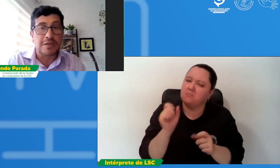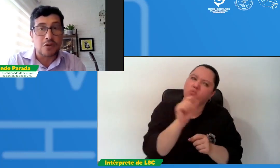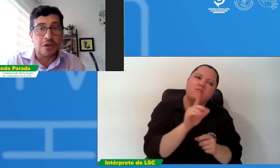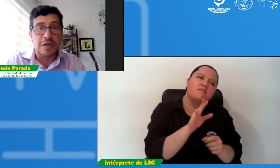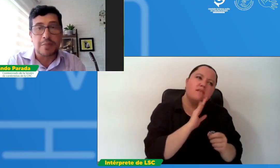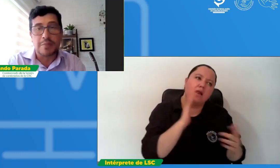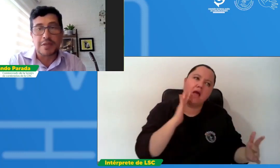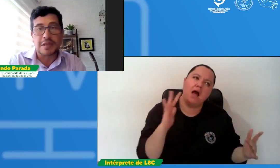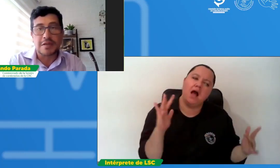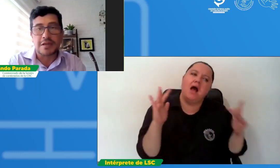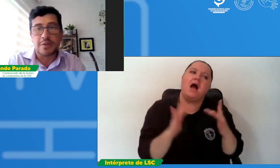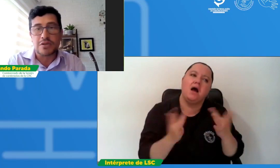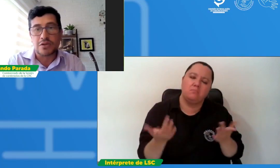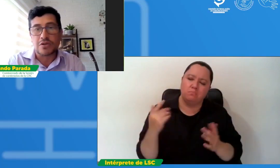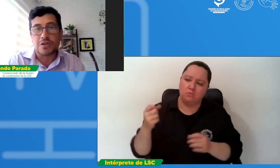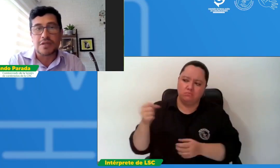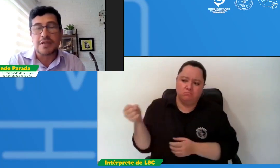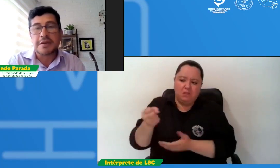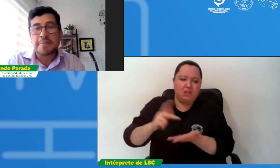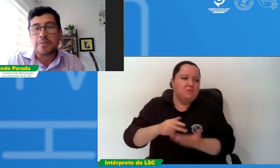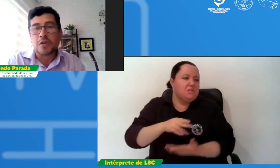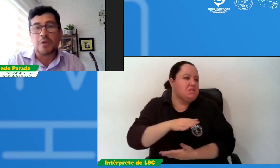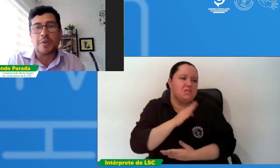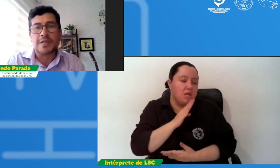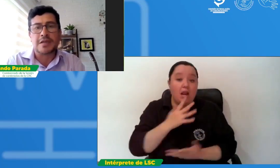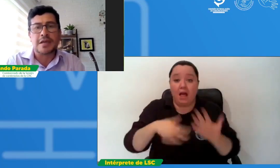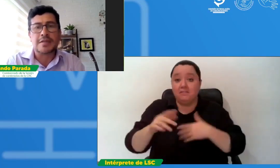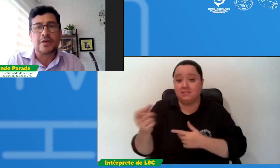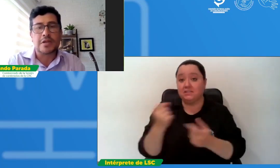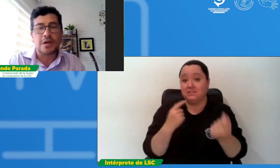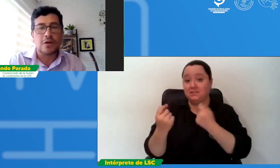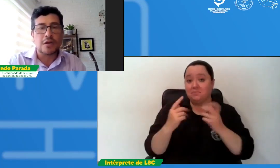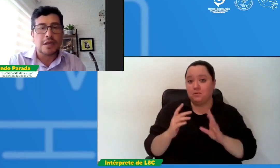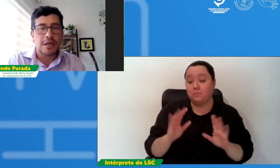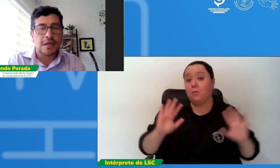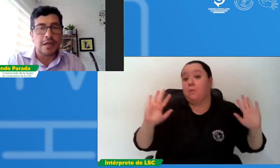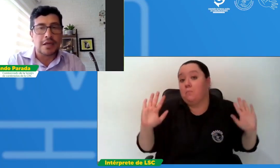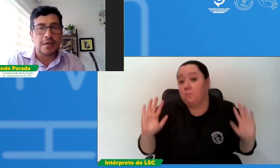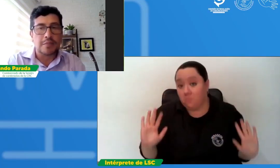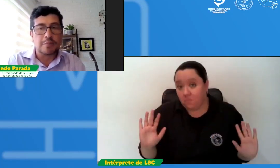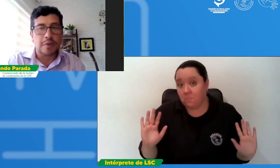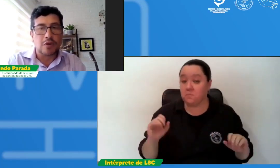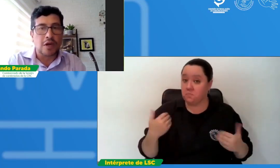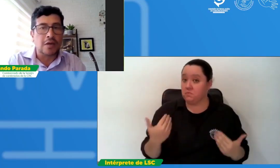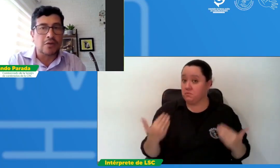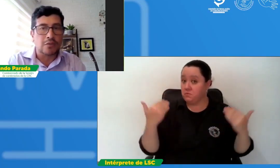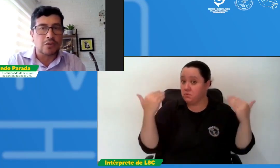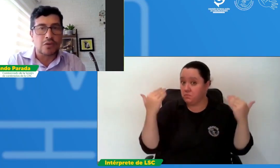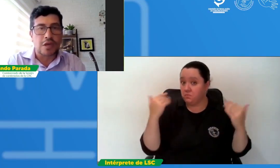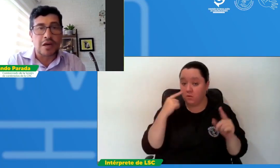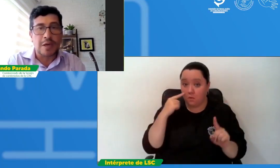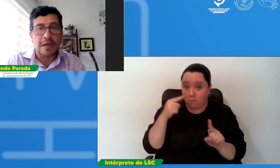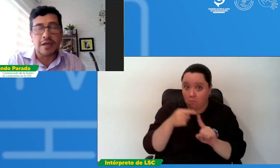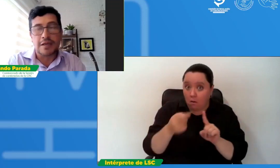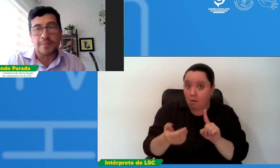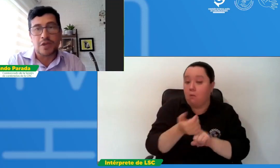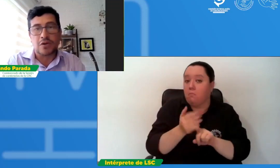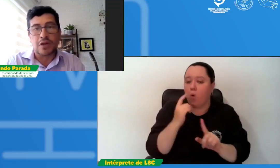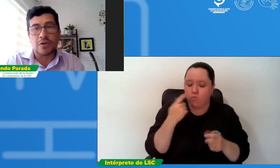idónea para prestar el servicio entonces no me parecería descabellado lograr o buscar la manera de lograr un